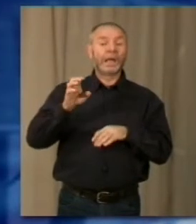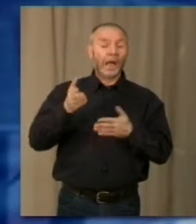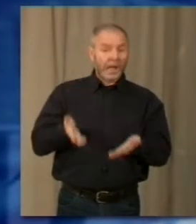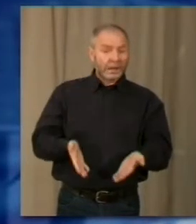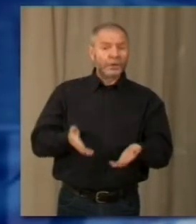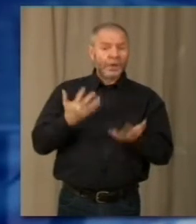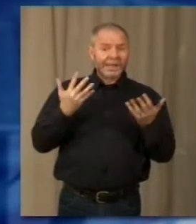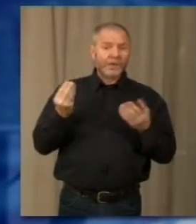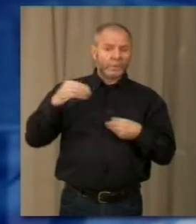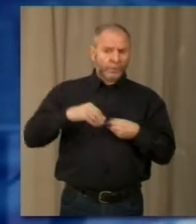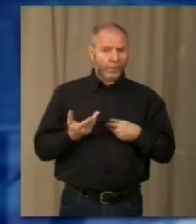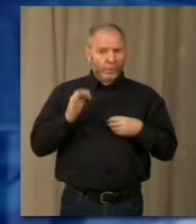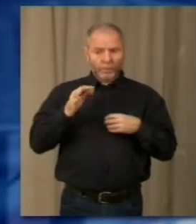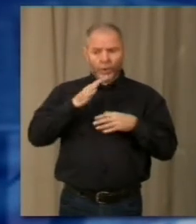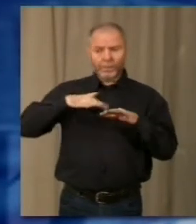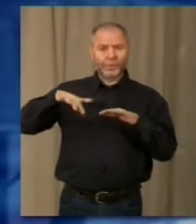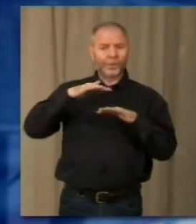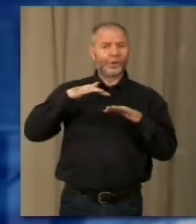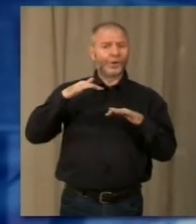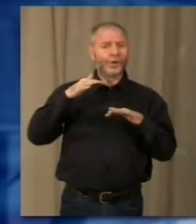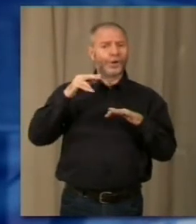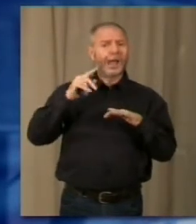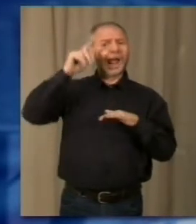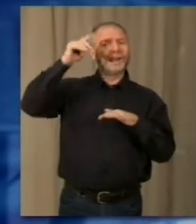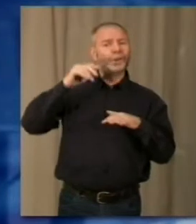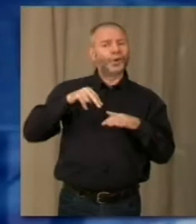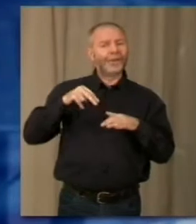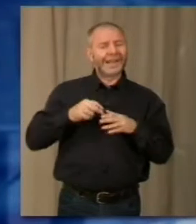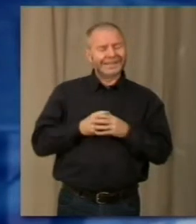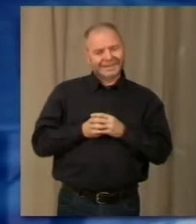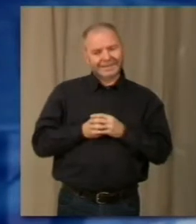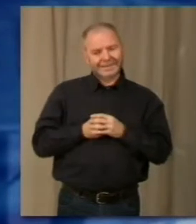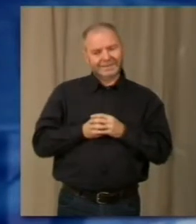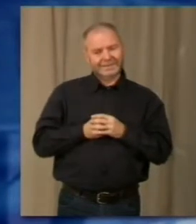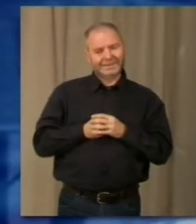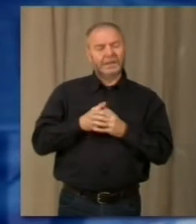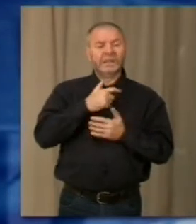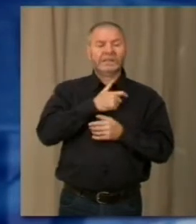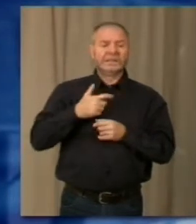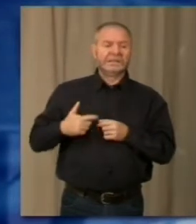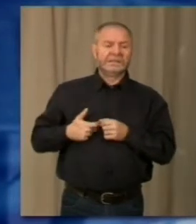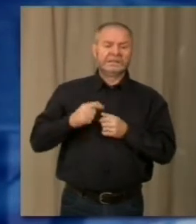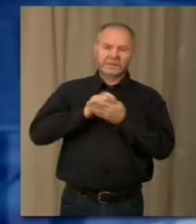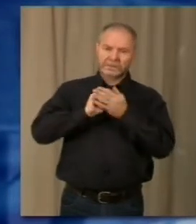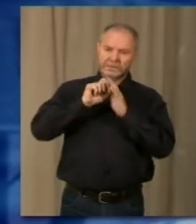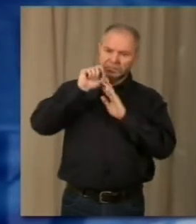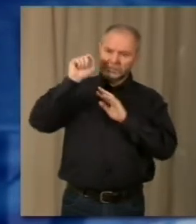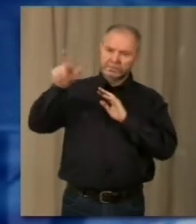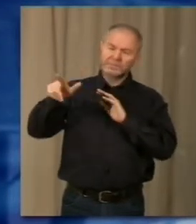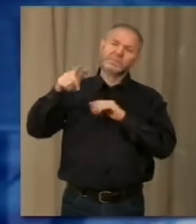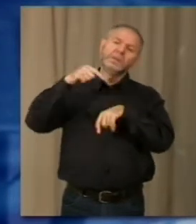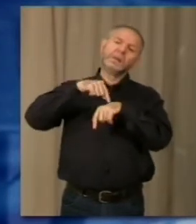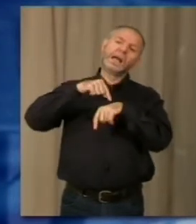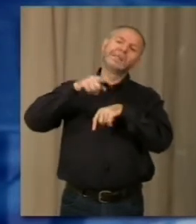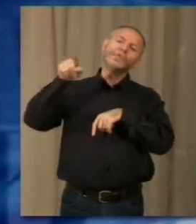utili per l'Alto Novarese. Gusmeroli, nell'ultima seduta consigliare, aveva letto una lettera inviata da Attilio Saitta, assessore alla sanità del